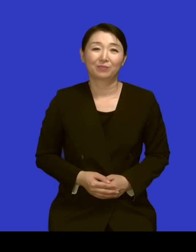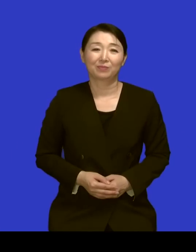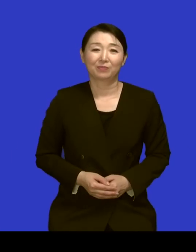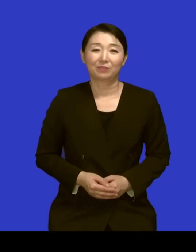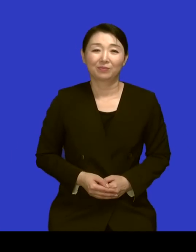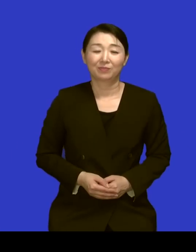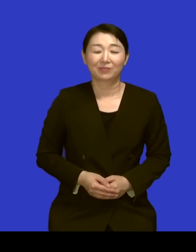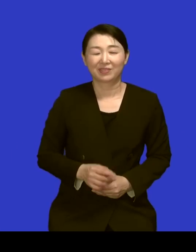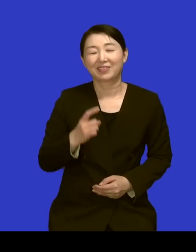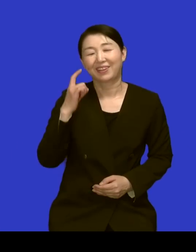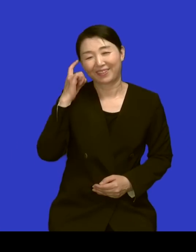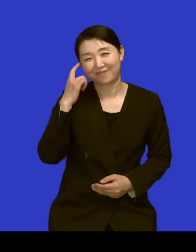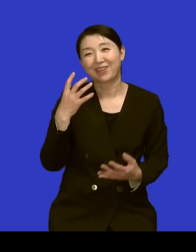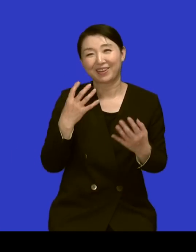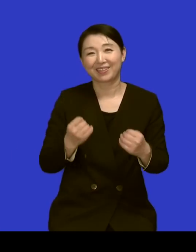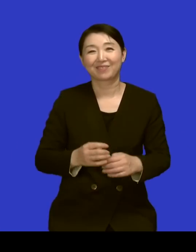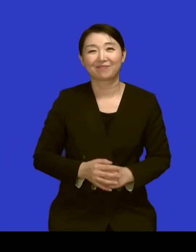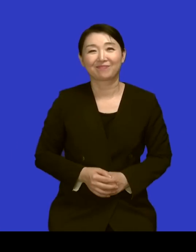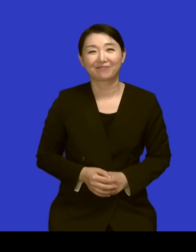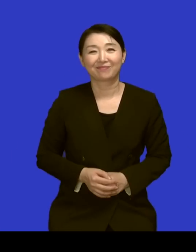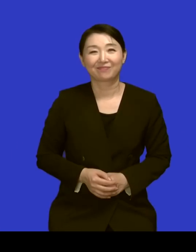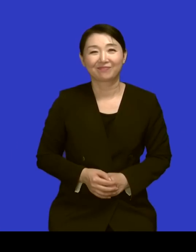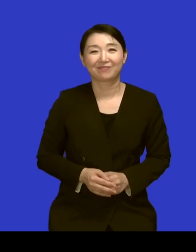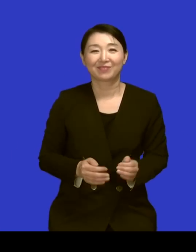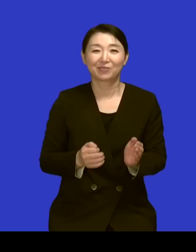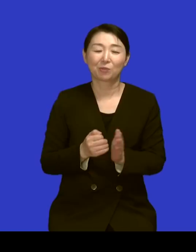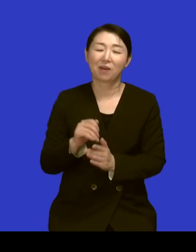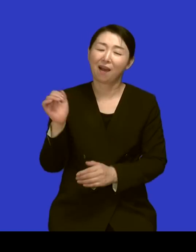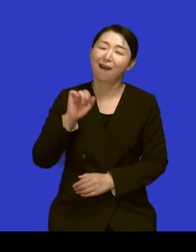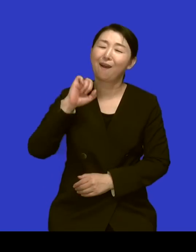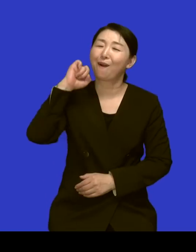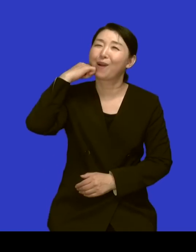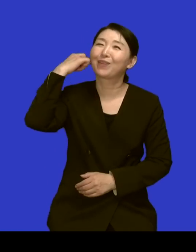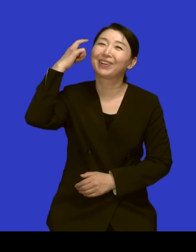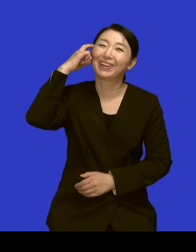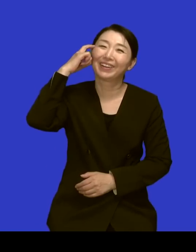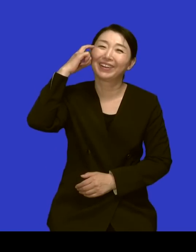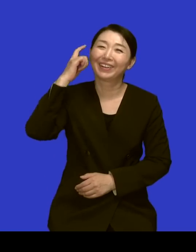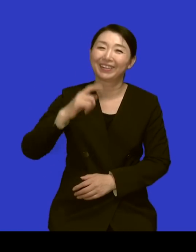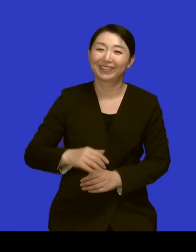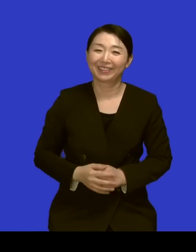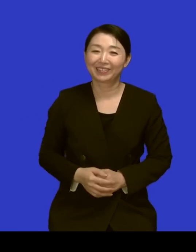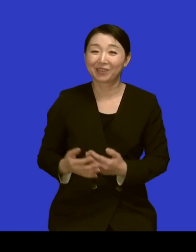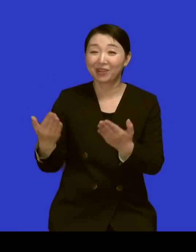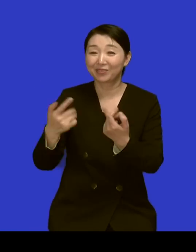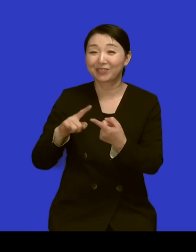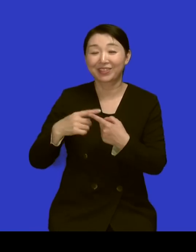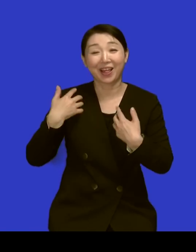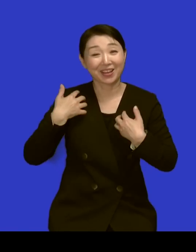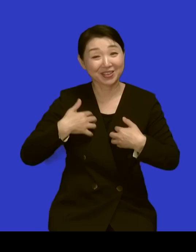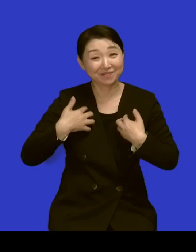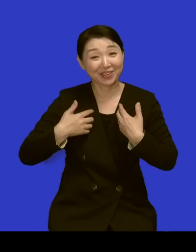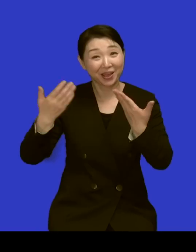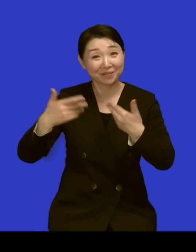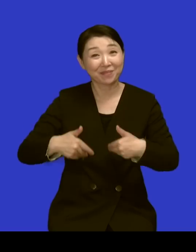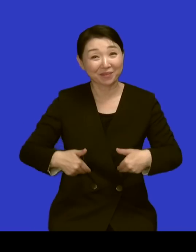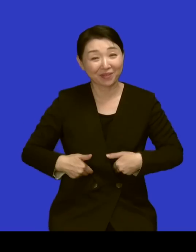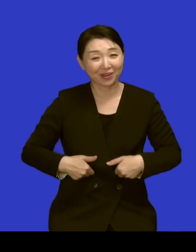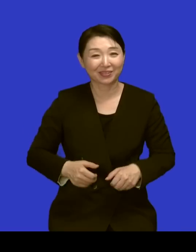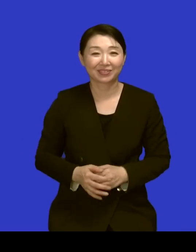네 그러네요 그래서 진짜 어렵네 네 맞아요 진짜 주신대로 기쁘게 기쁘게 네 그게 바로 열고가